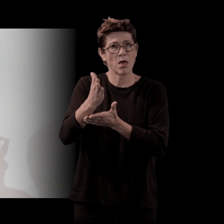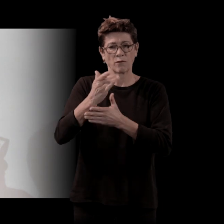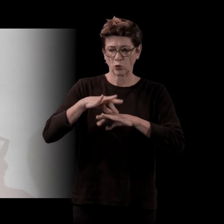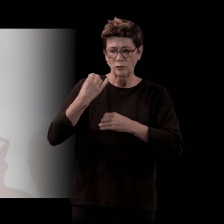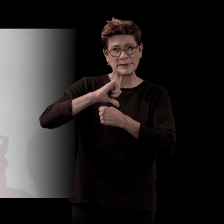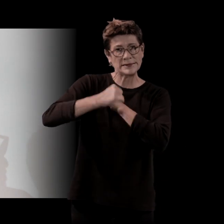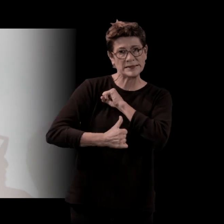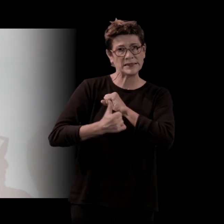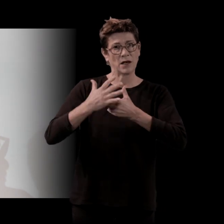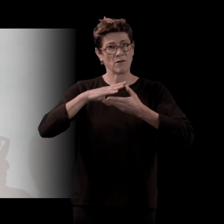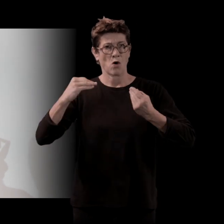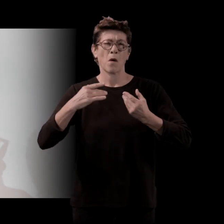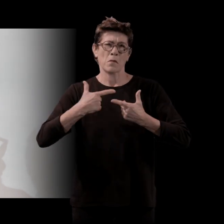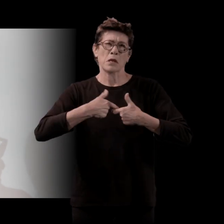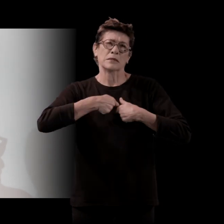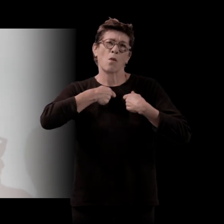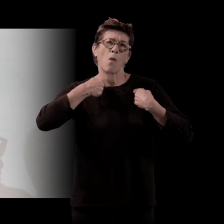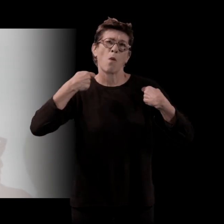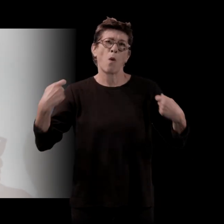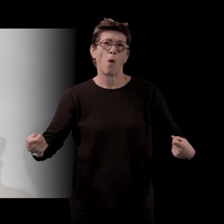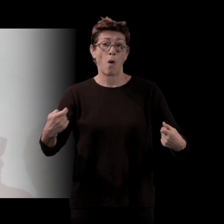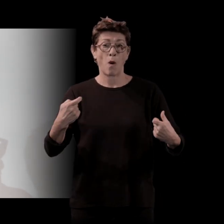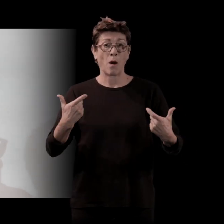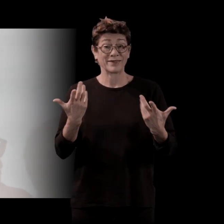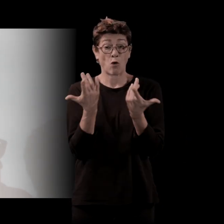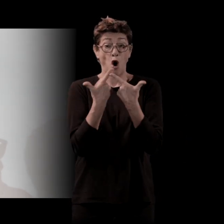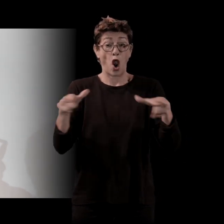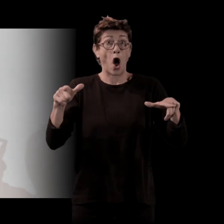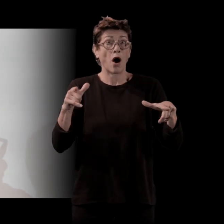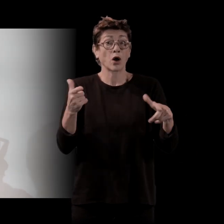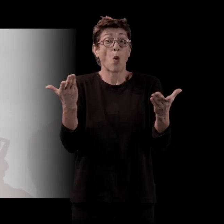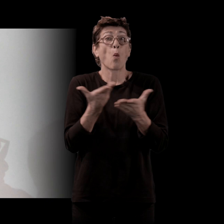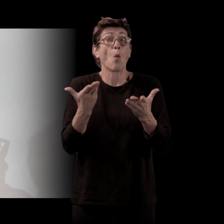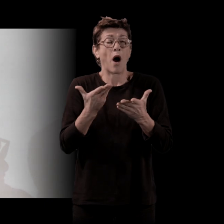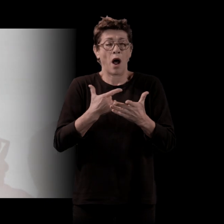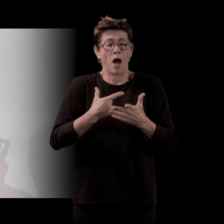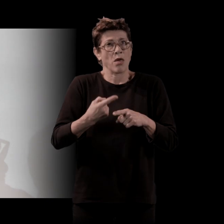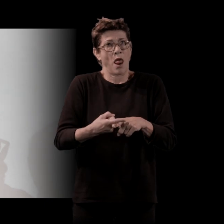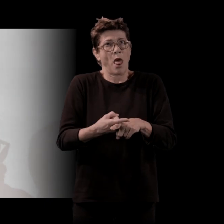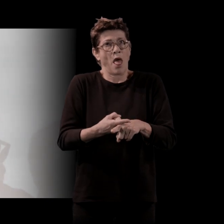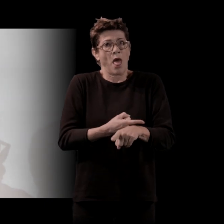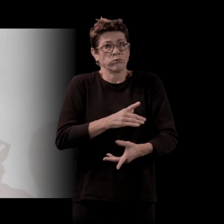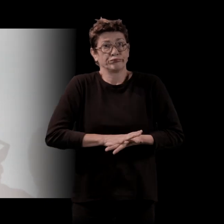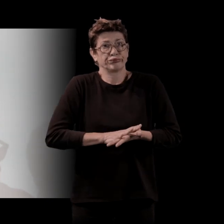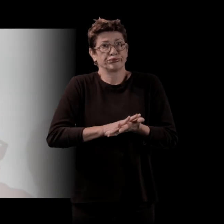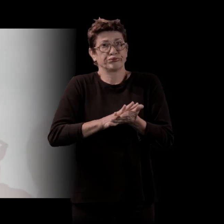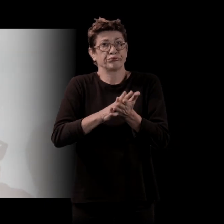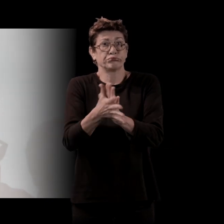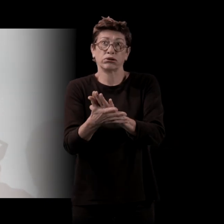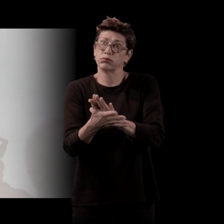C'est-à quelle langue on parle ? Et ça m'a pris 25 ans à développer ce truc-là. Et puis, aussi, un point